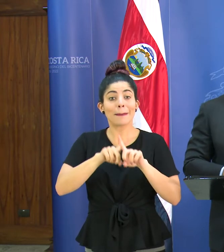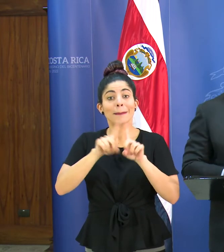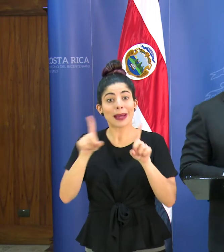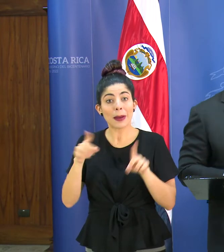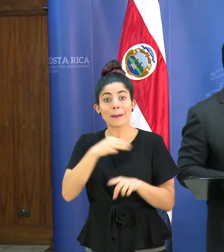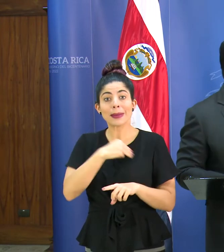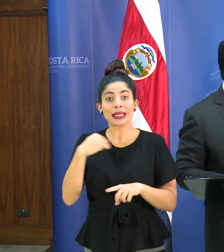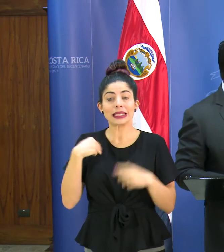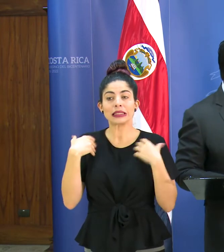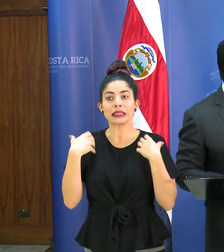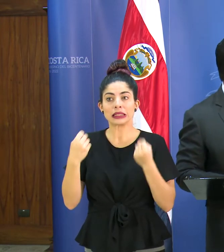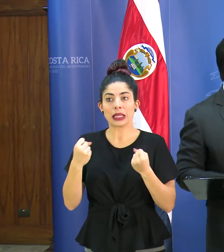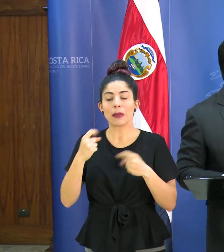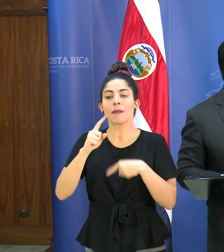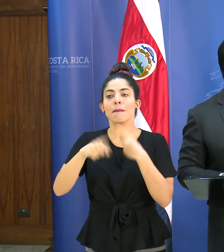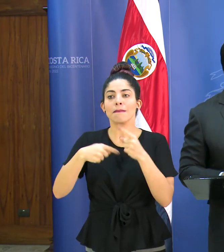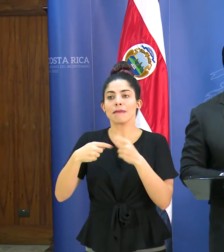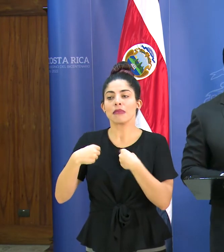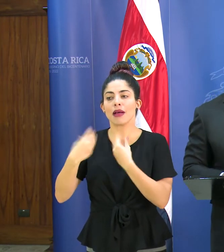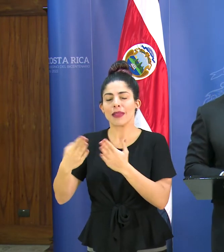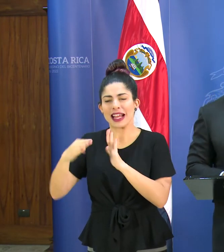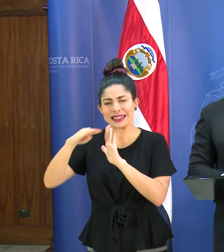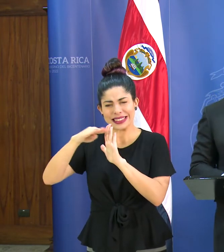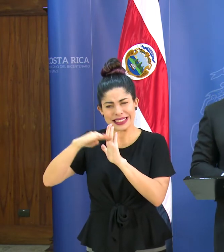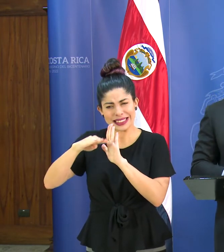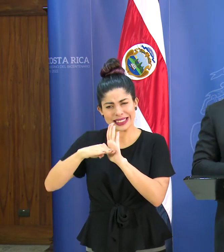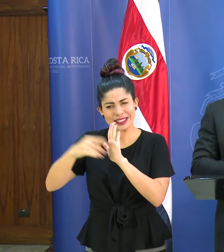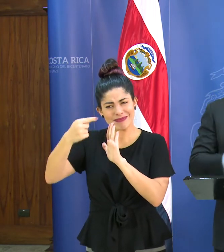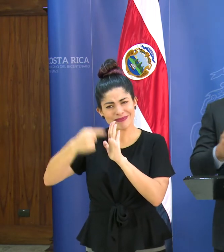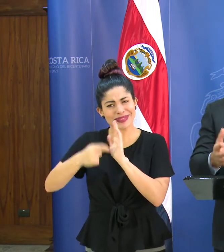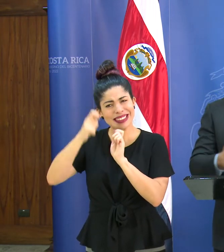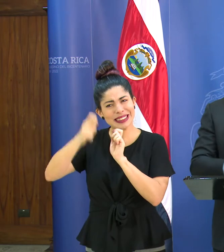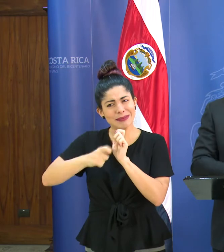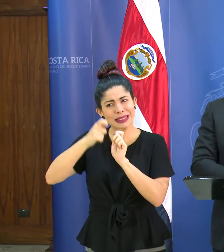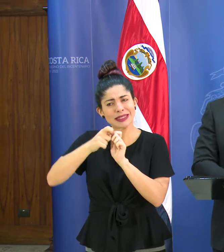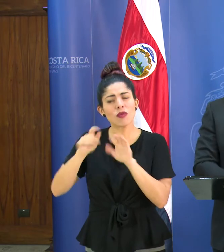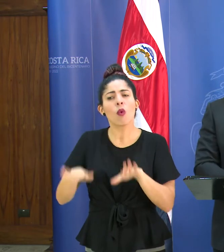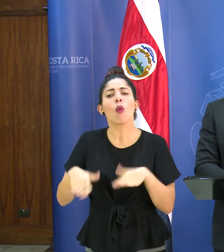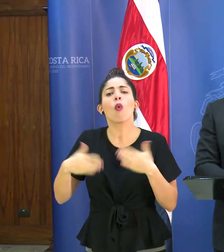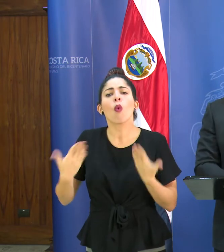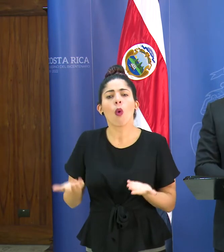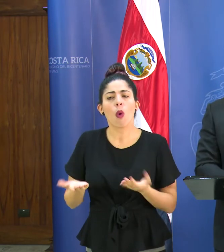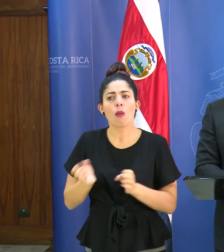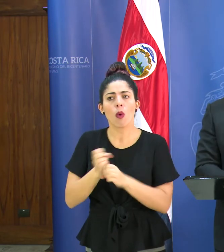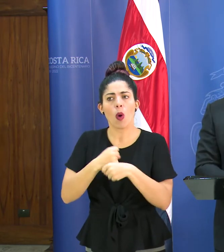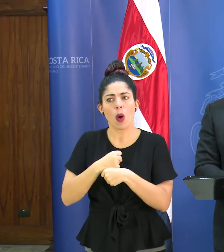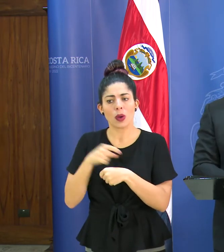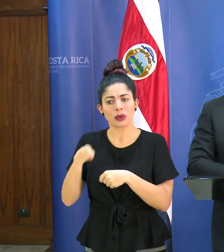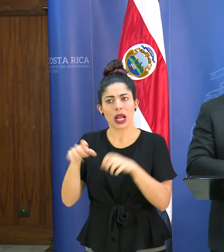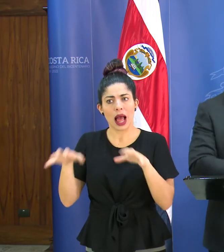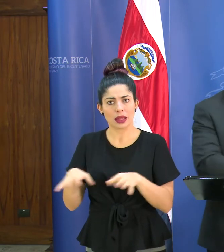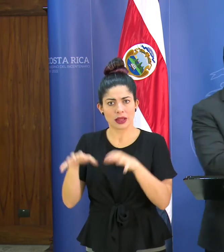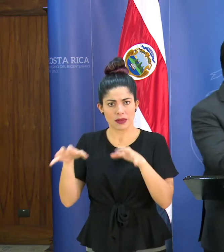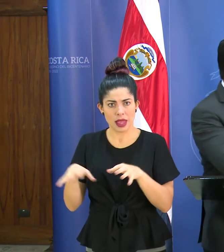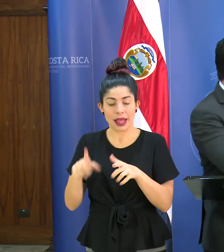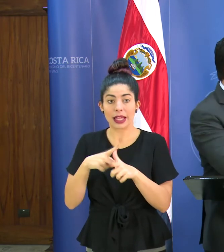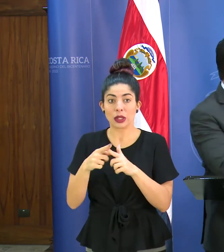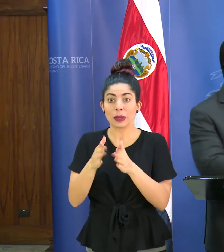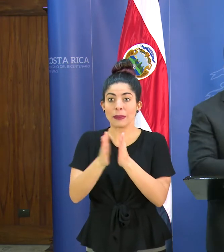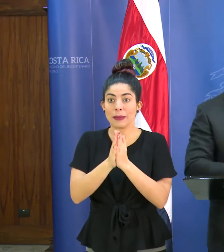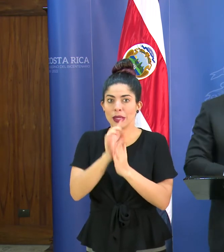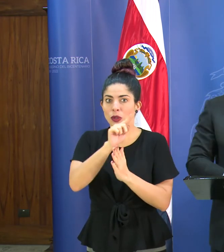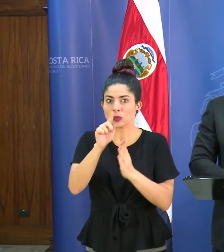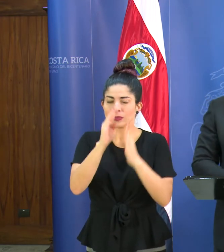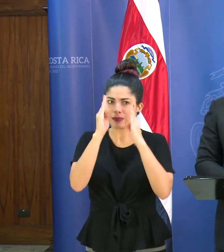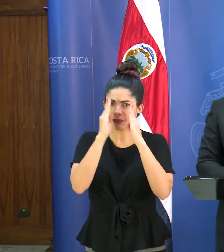ministerio de salud estará emitiendo lineamientos específicos de cómo llevar adelante este tipo de actividades. Así que les pido mucha